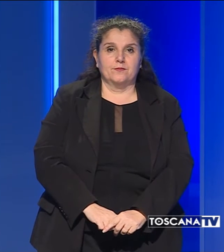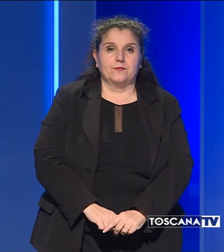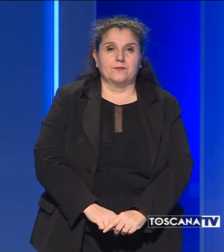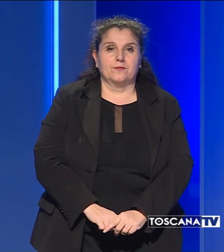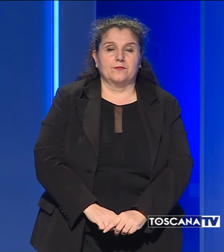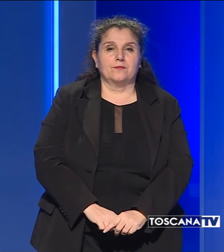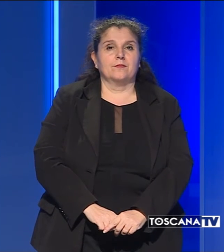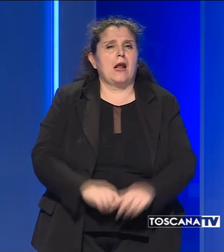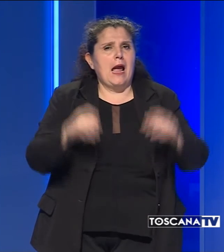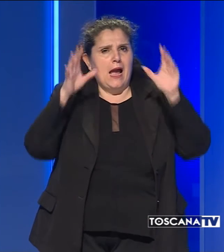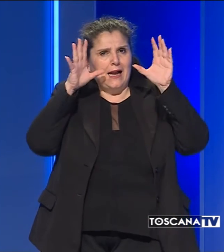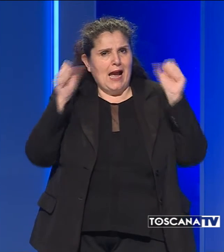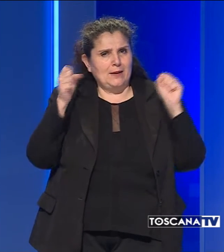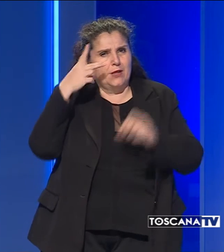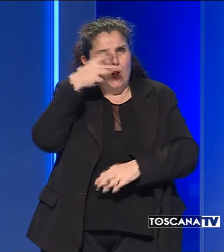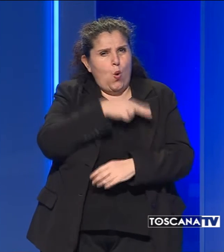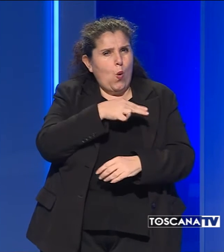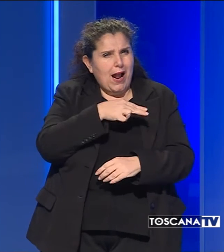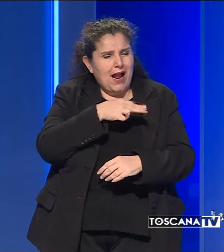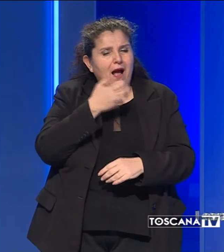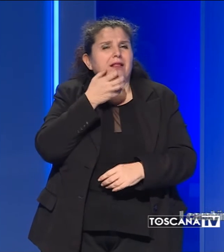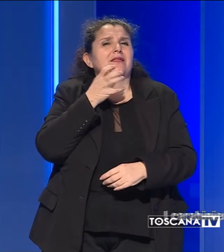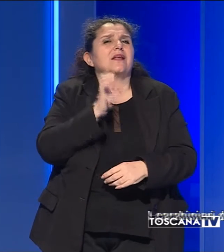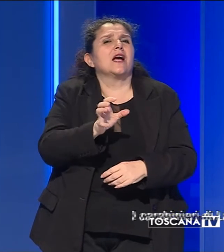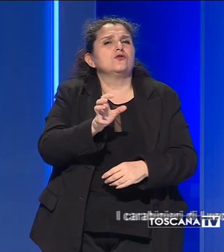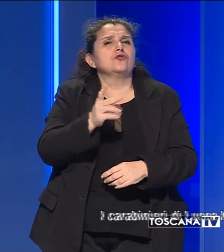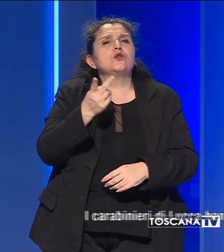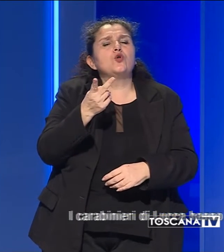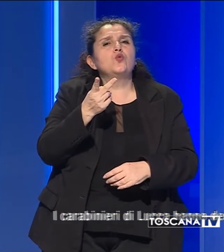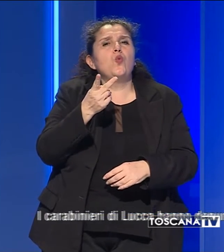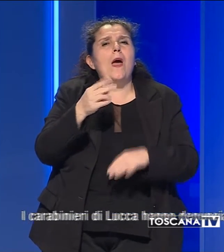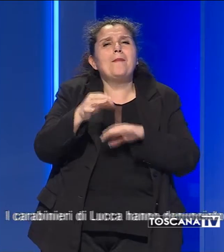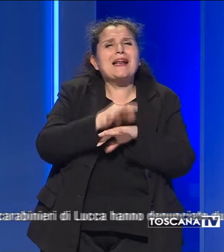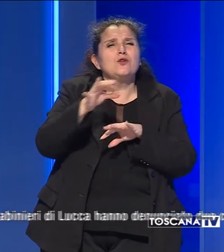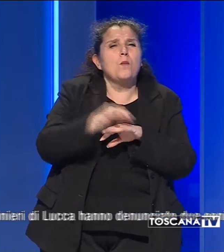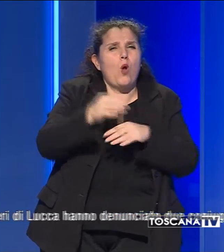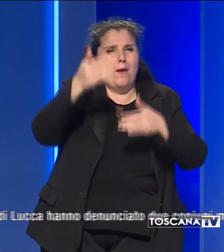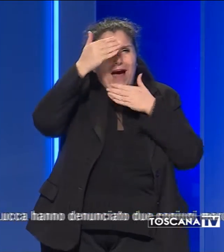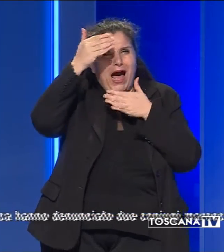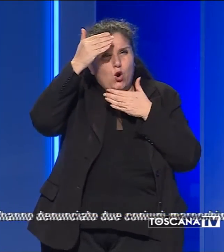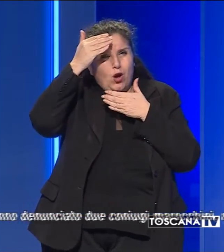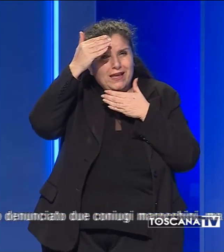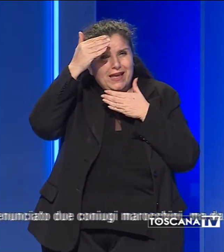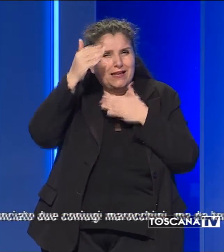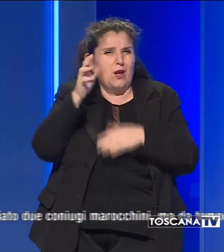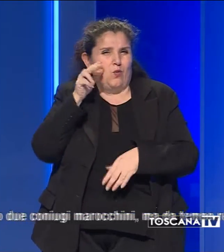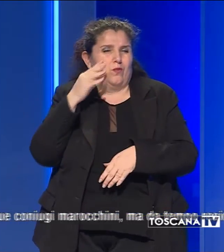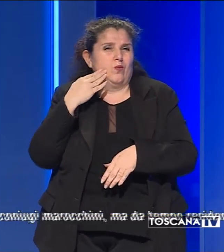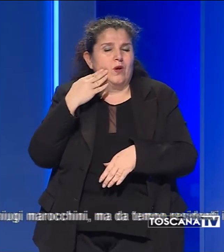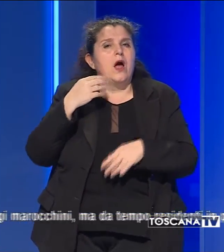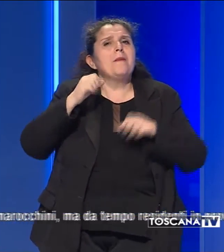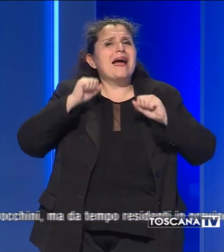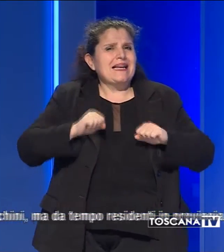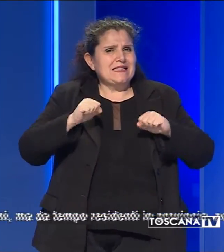I carabinieri di Lucca hanno denunciato due coniugi marocchini, ma da tempo residenti in